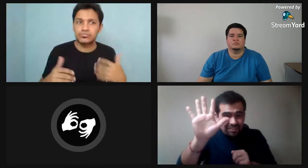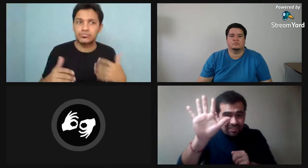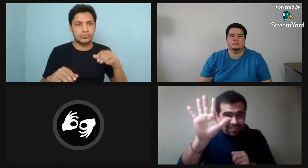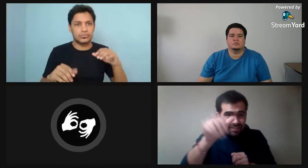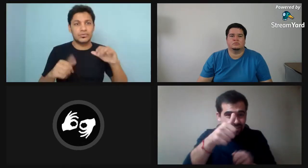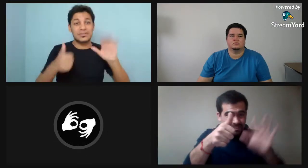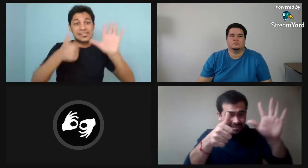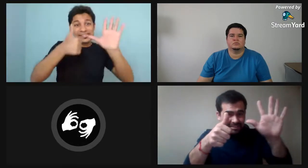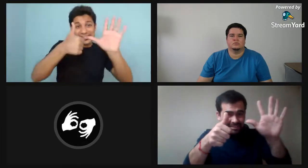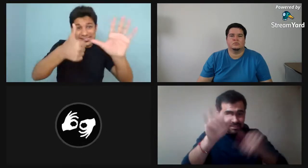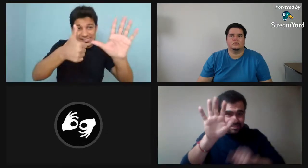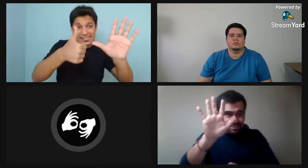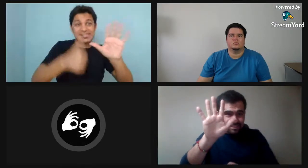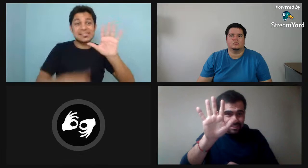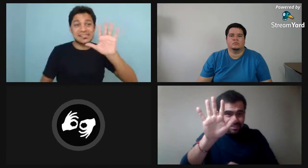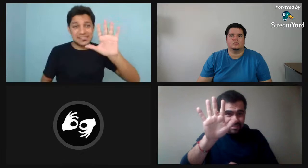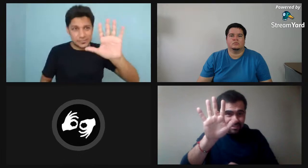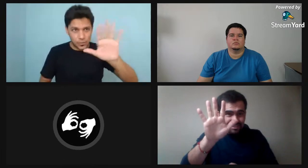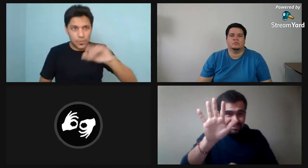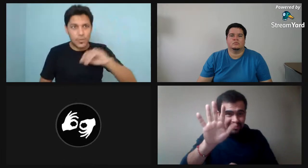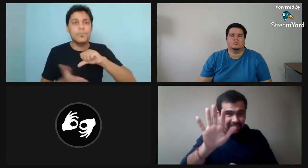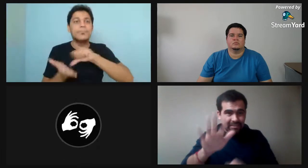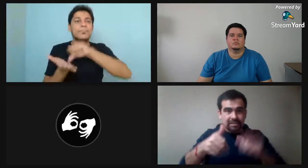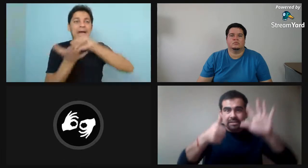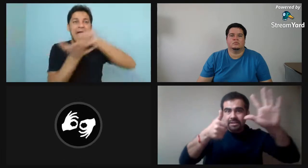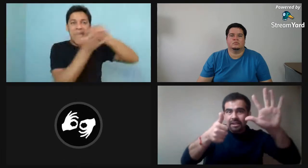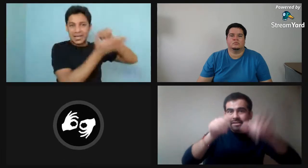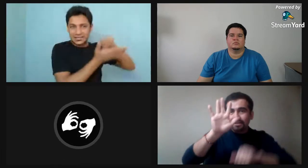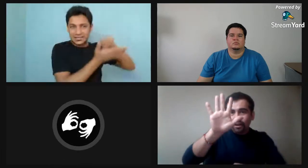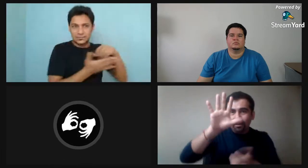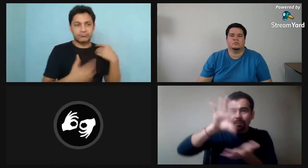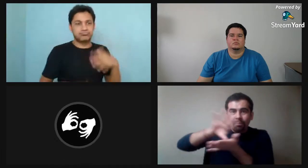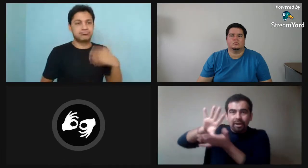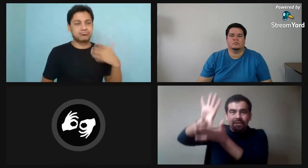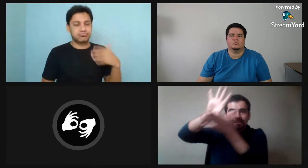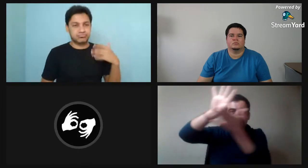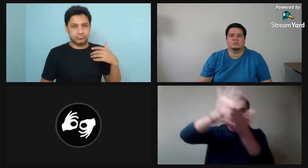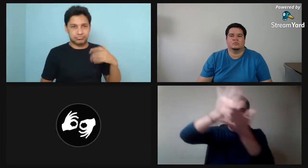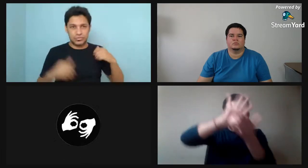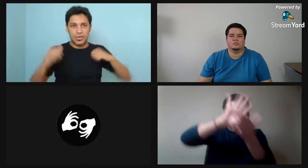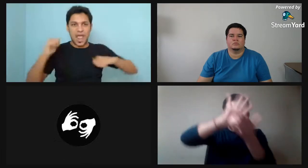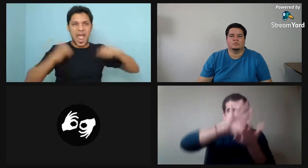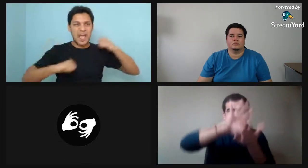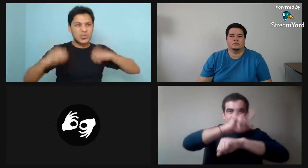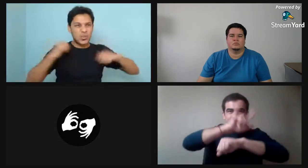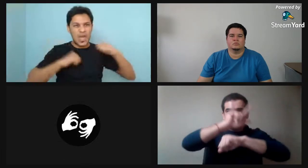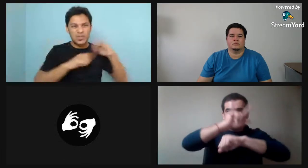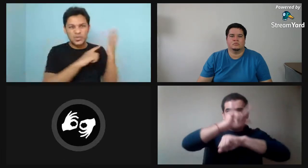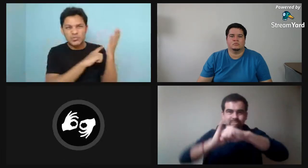recorrido también distinto lugares de latinoamérica de latinoamérica yo aprendí mucho de él si